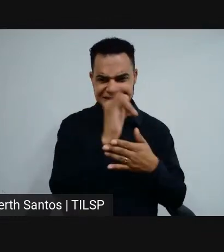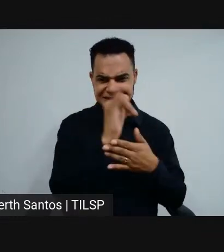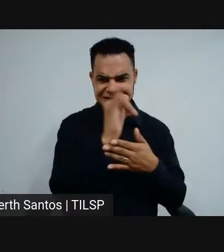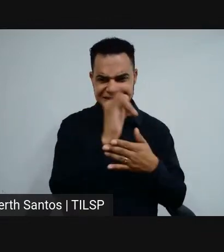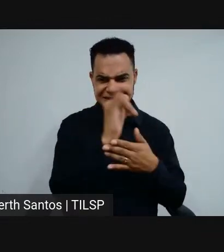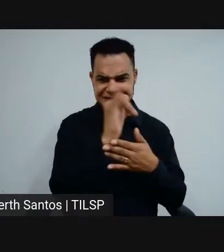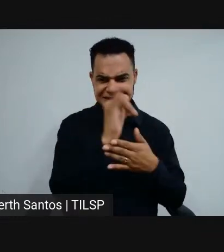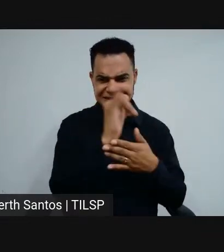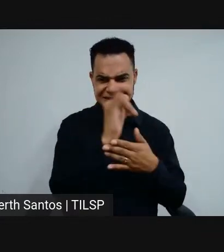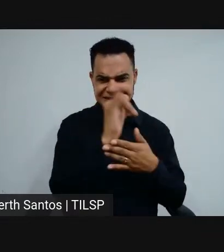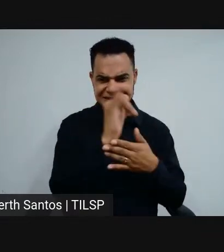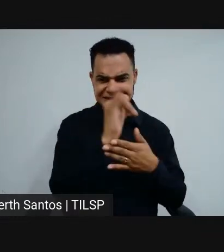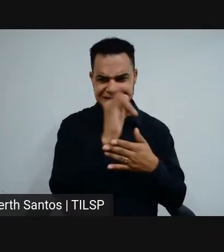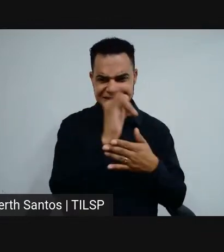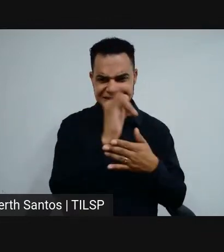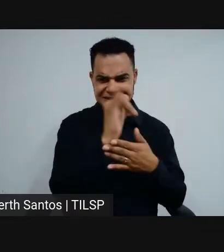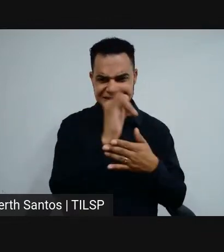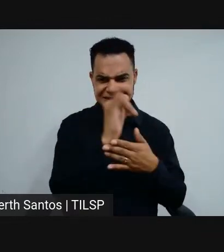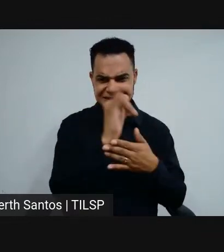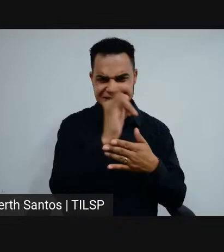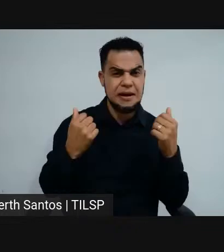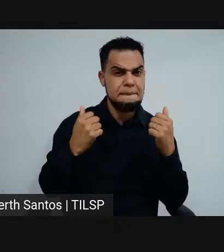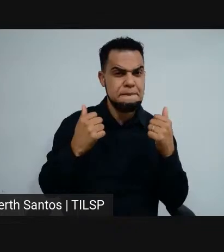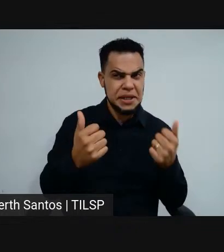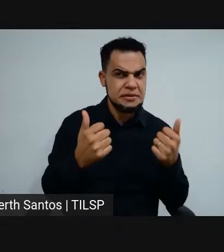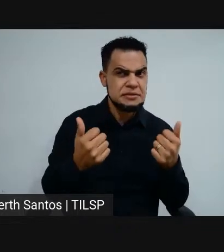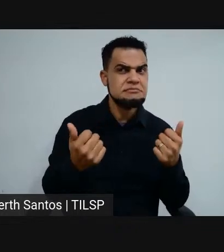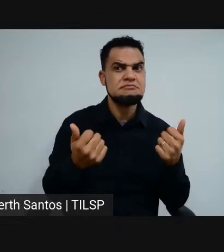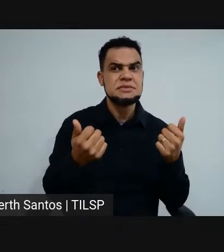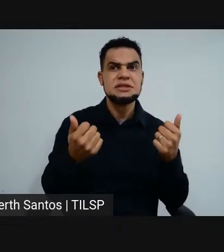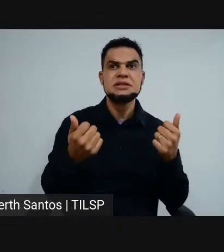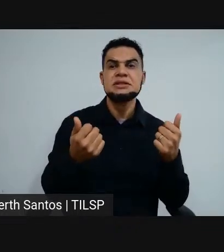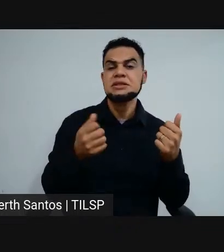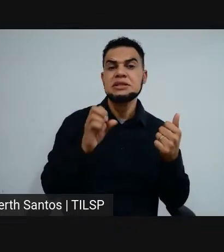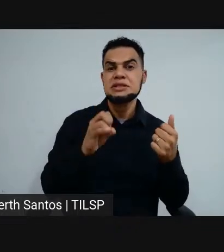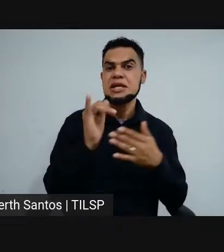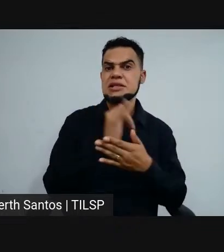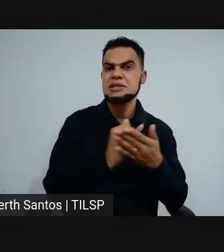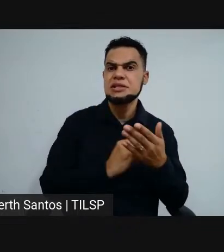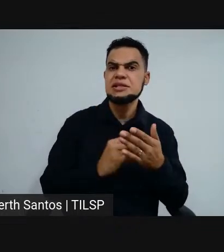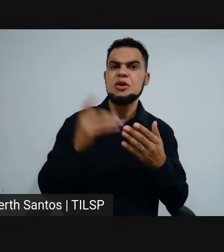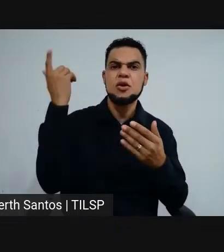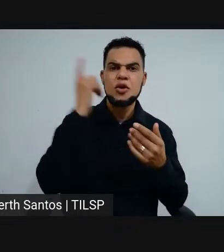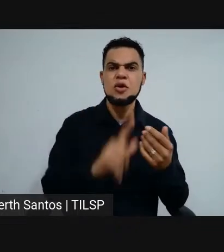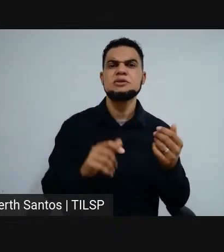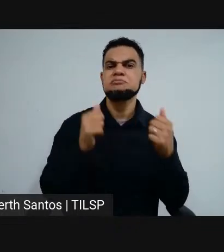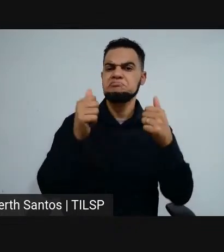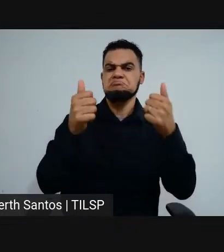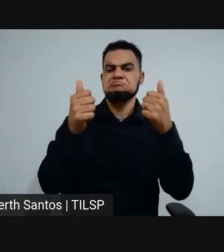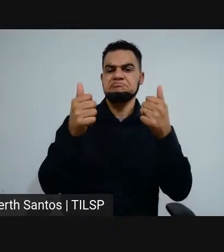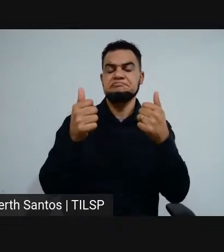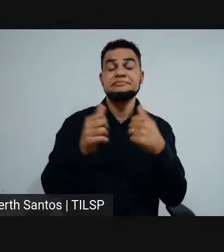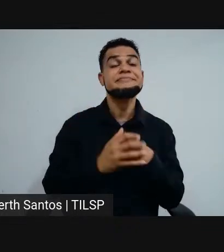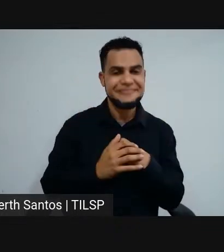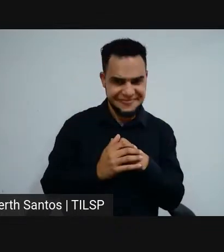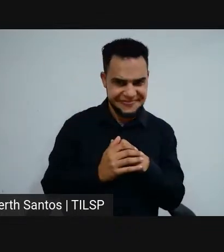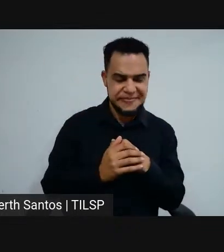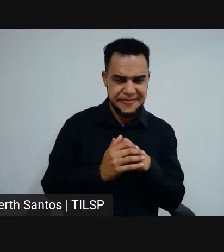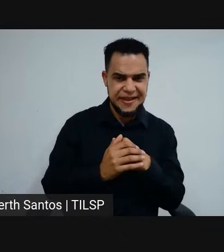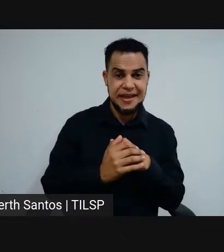se minha inscrição está sendo, foi efetivada com sucesso. Na página do